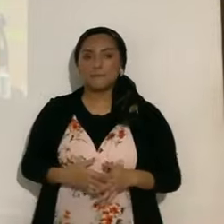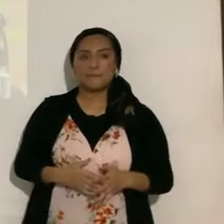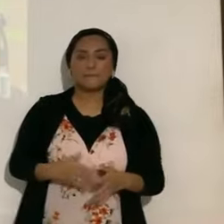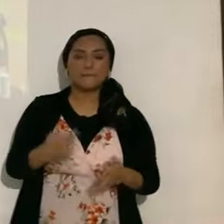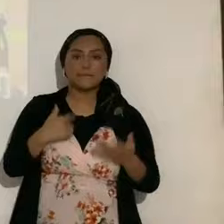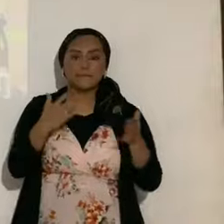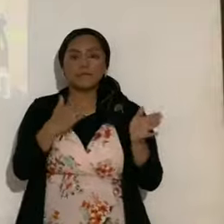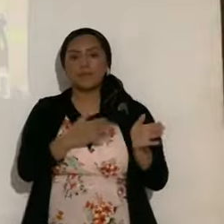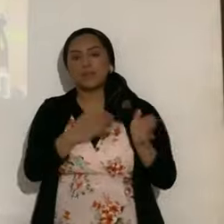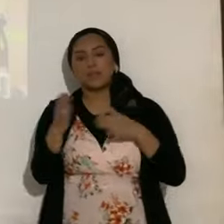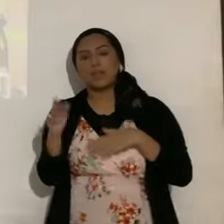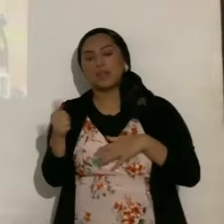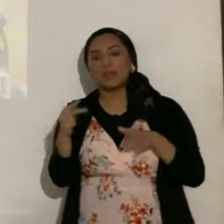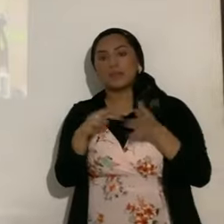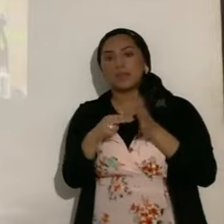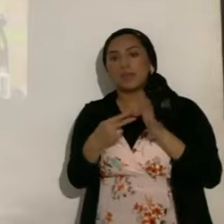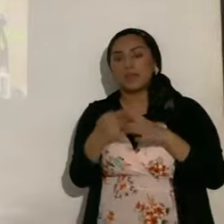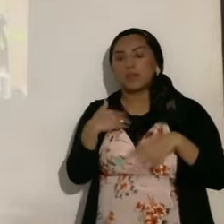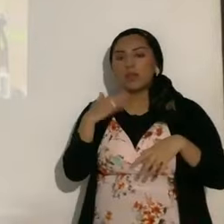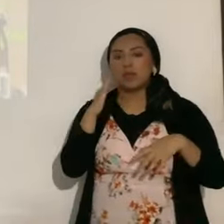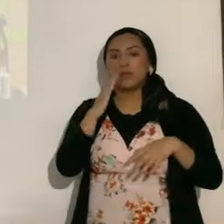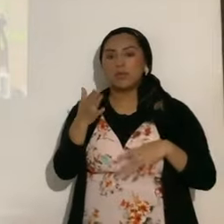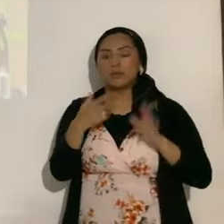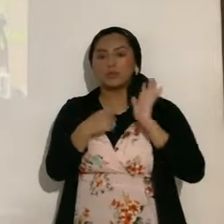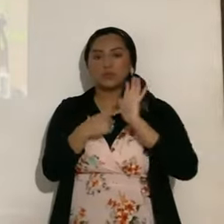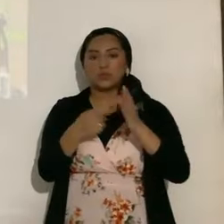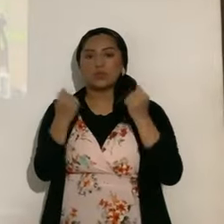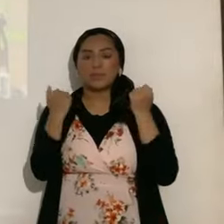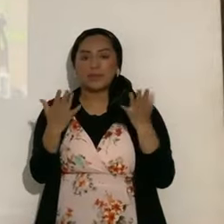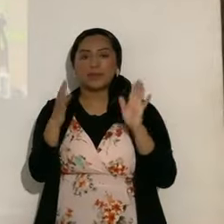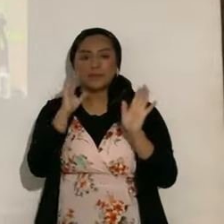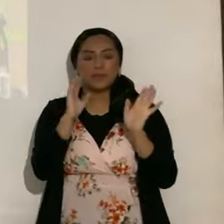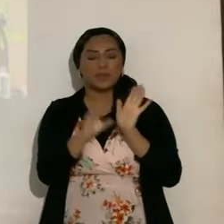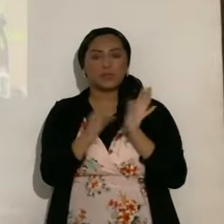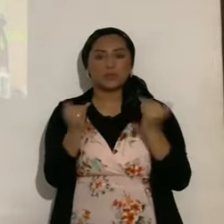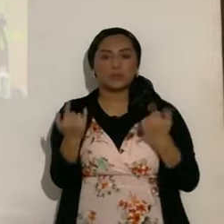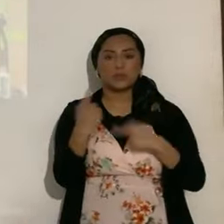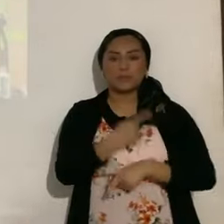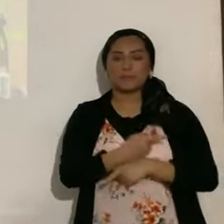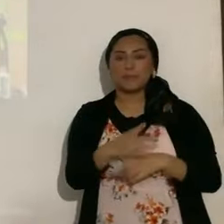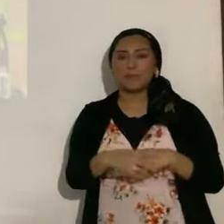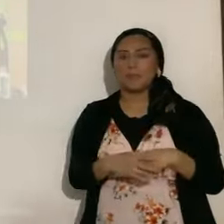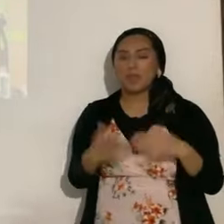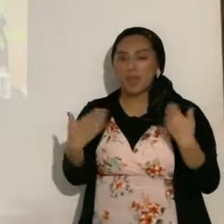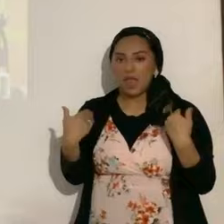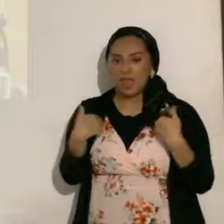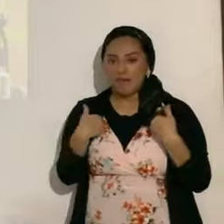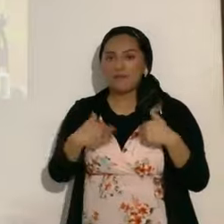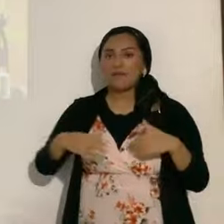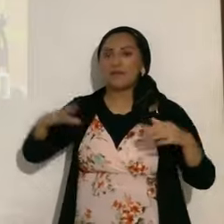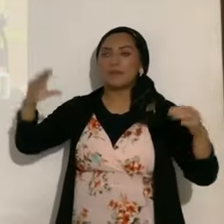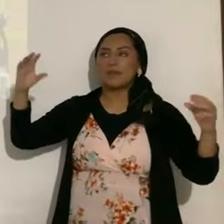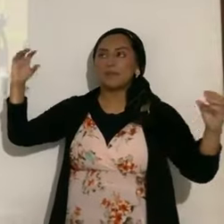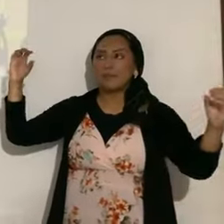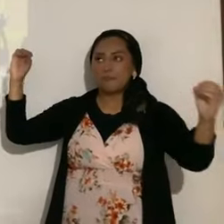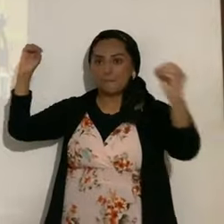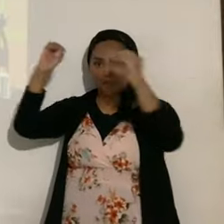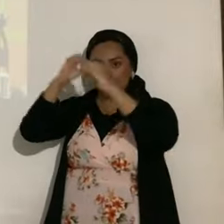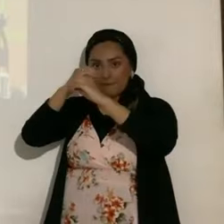pasar a otro concepto, porque les voy a mostrar, les vamos a mostrar varias diapositivas. Va a haber un eclipse en este